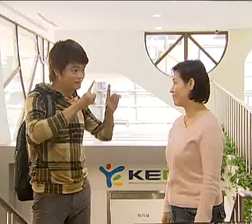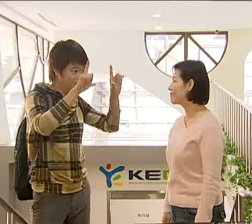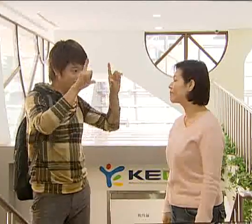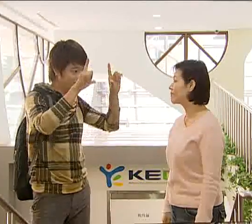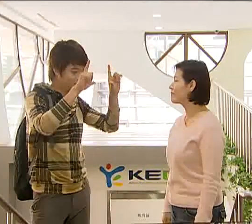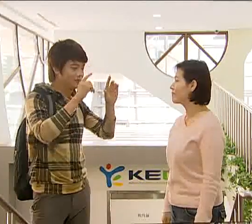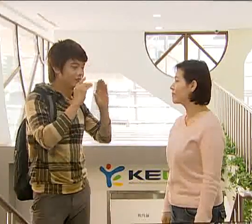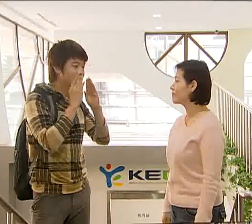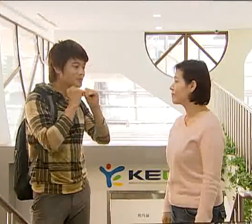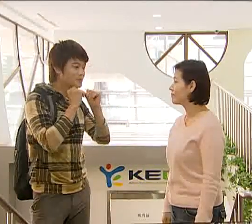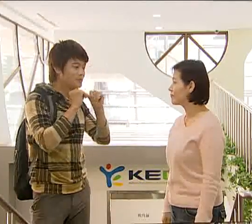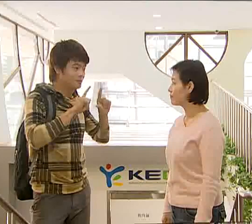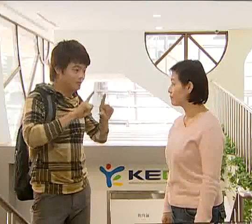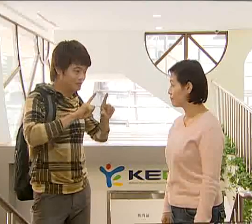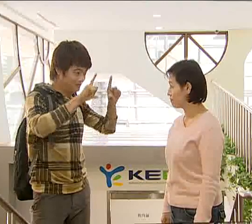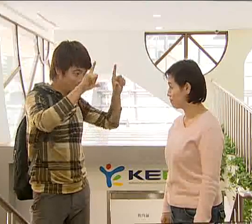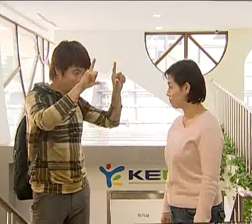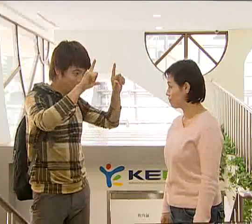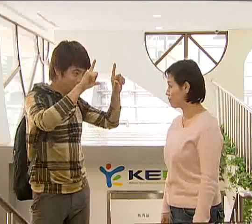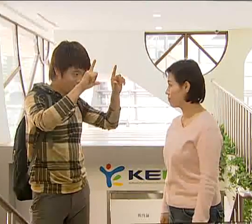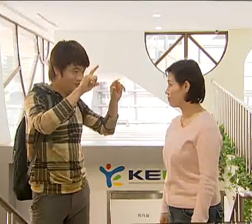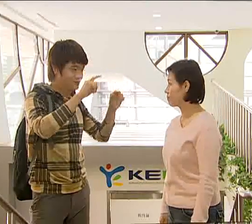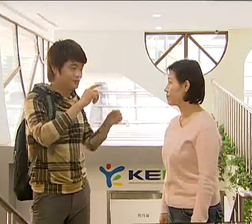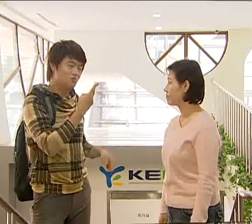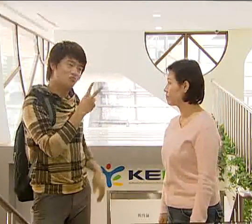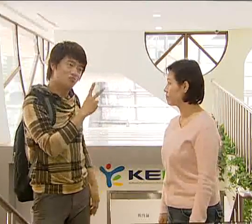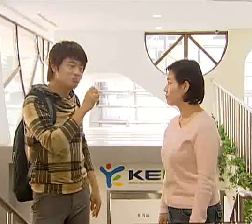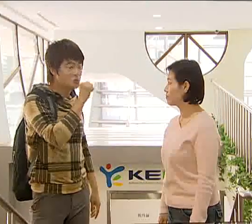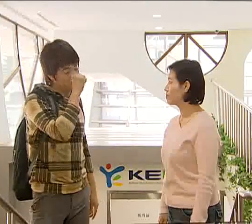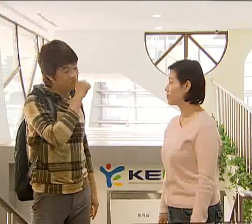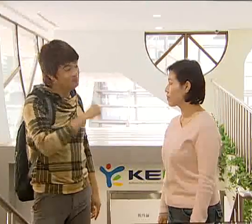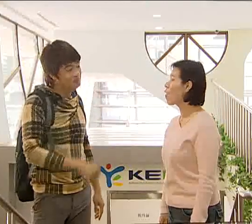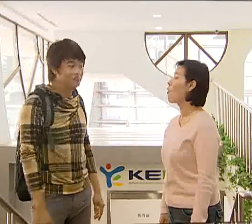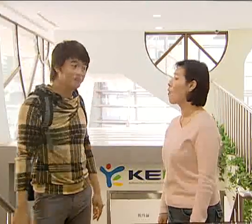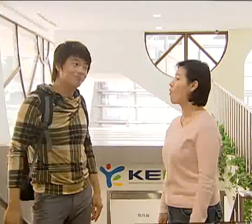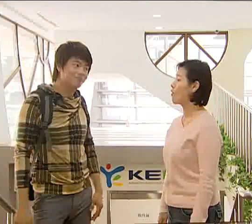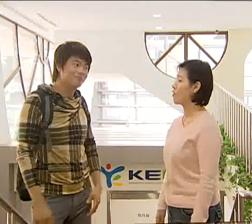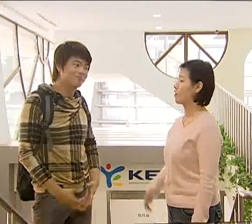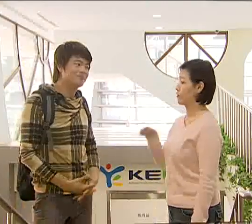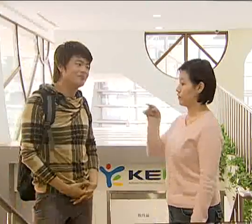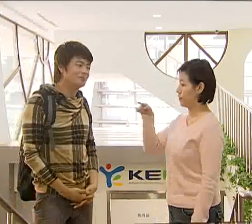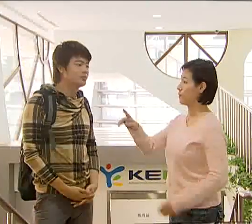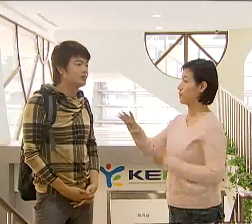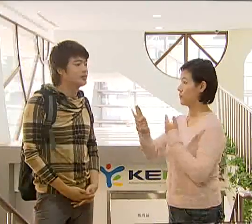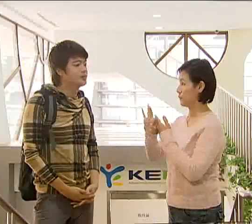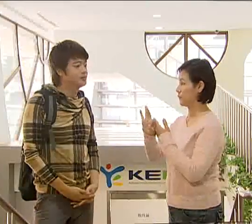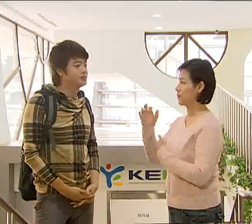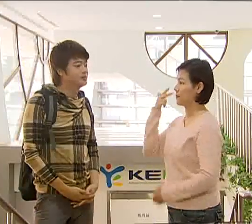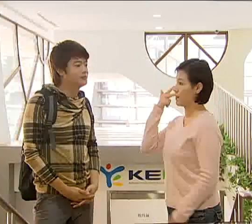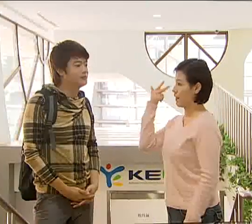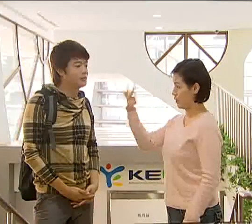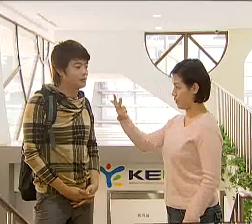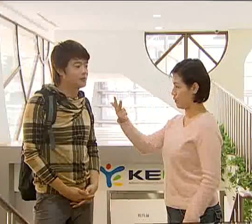금요일이나 토요일이 좋아요. 그럼 다음 주